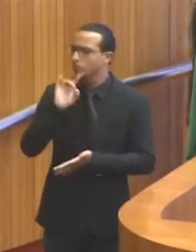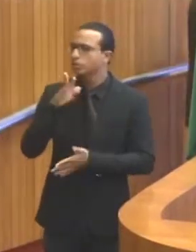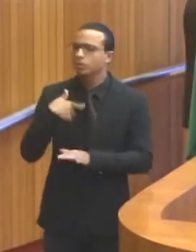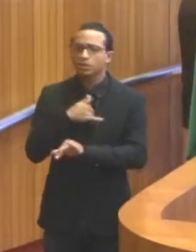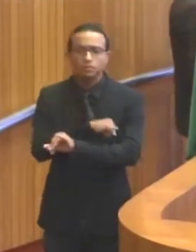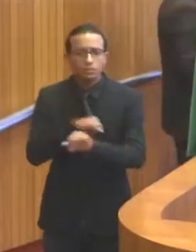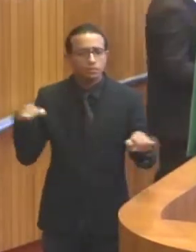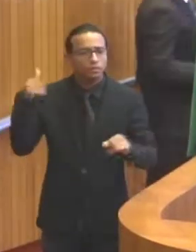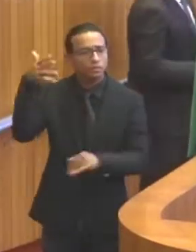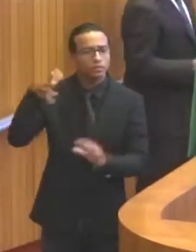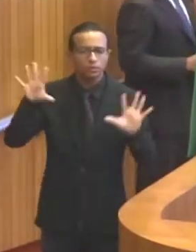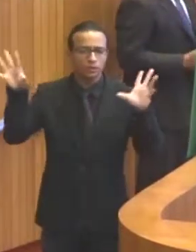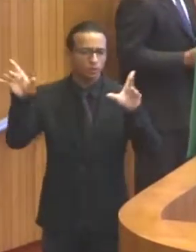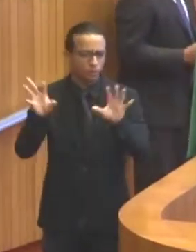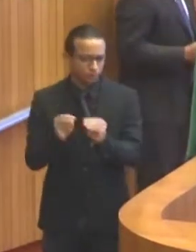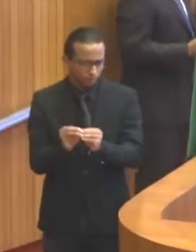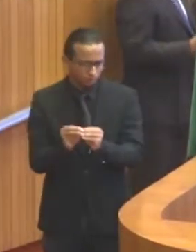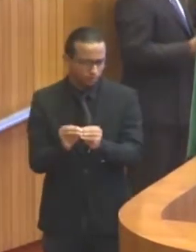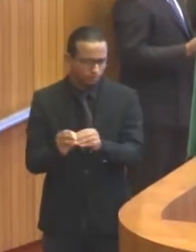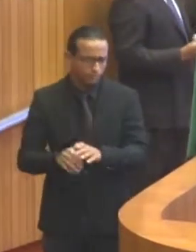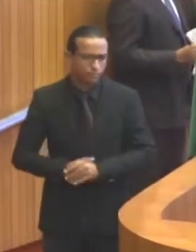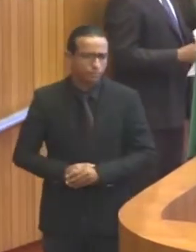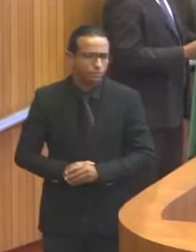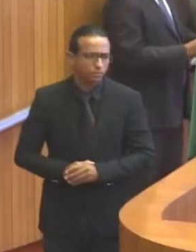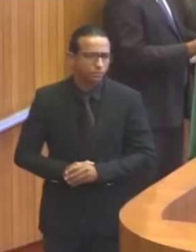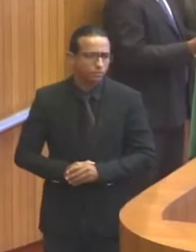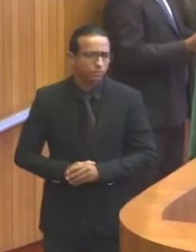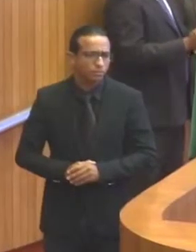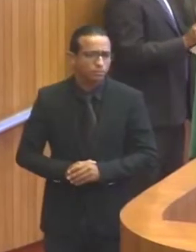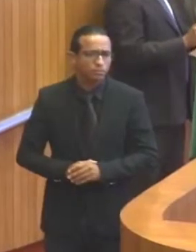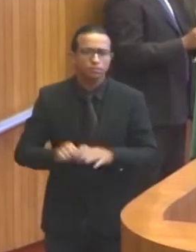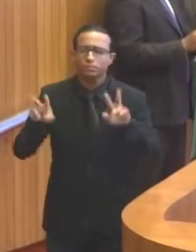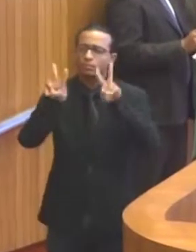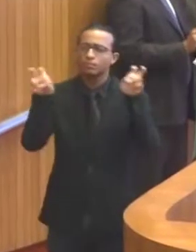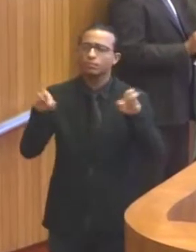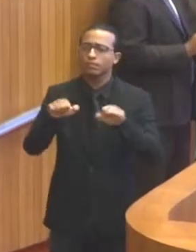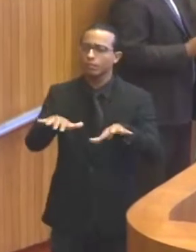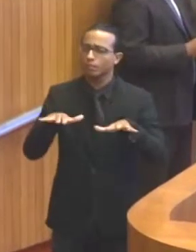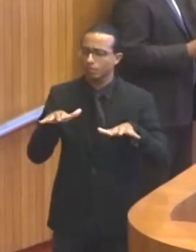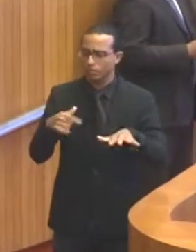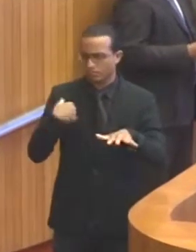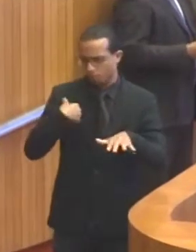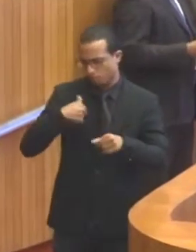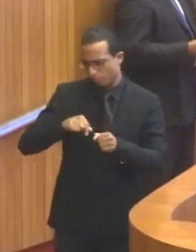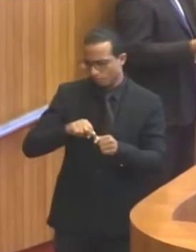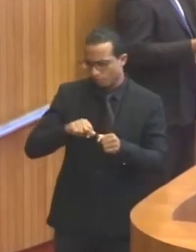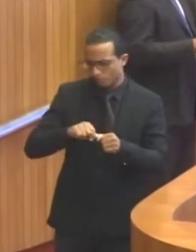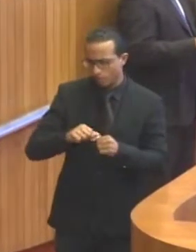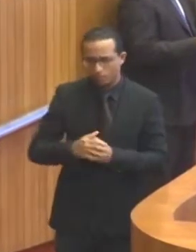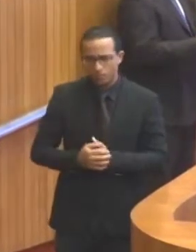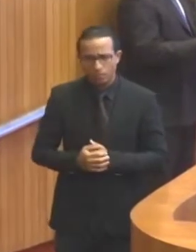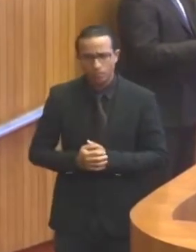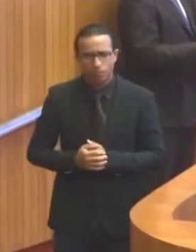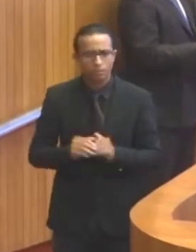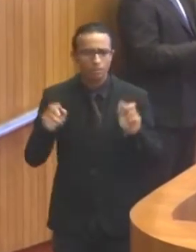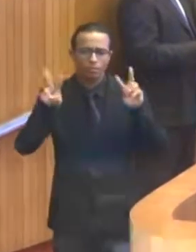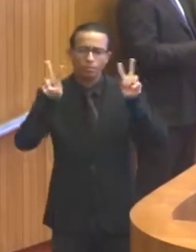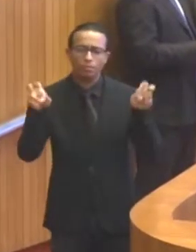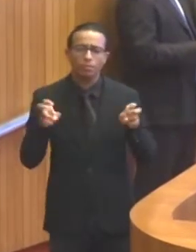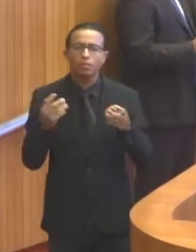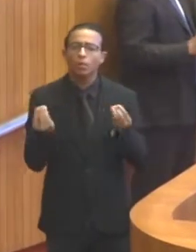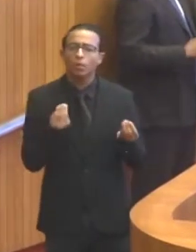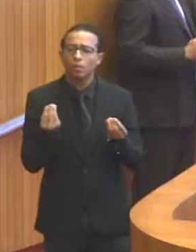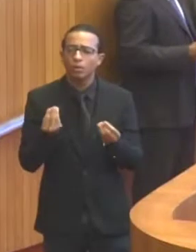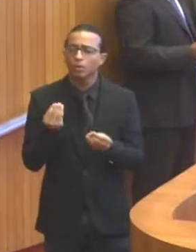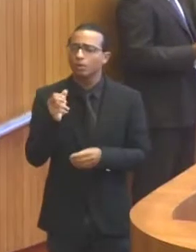sucintamente sobre a audiência que fizemos em relação à extração de